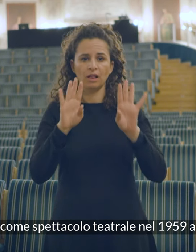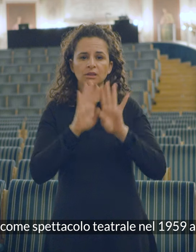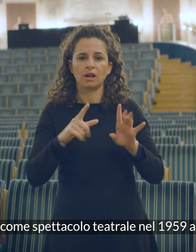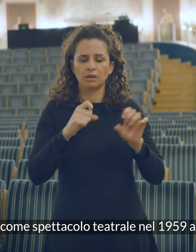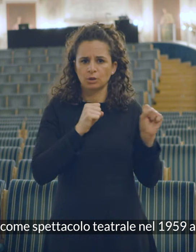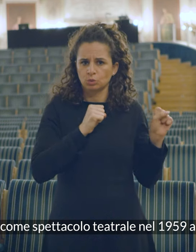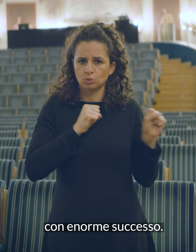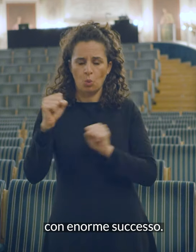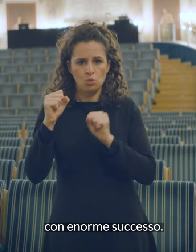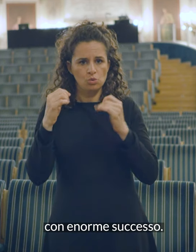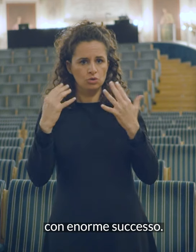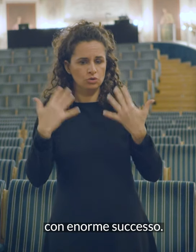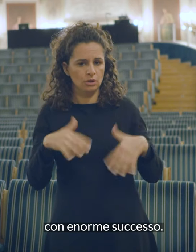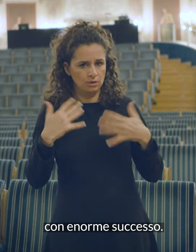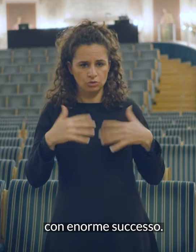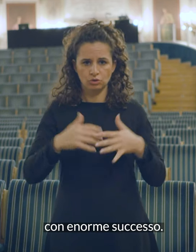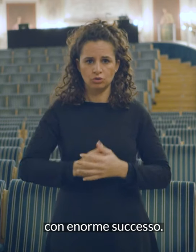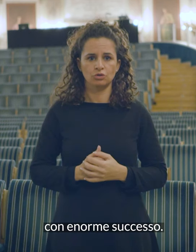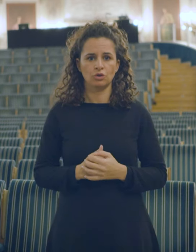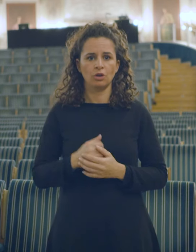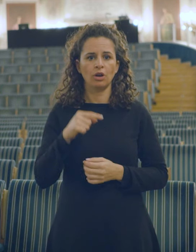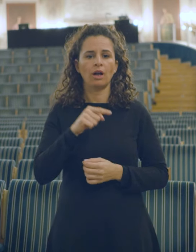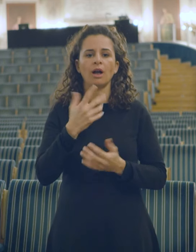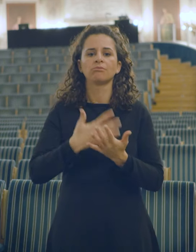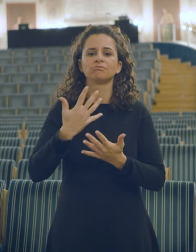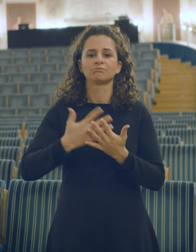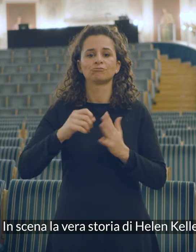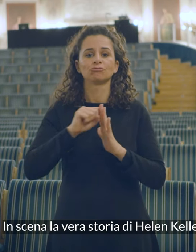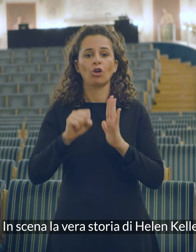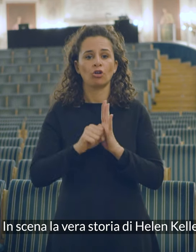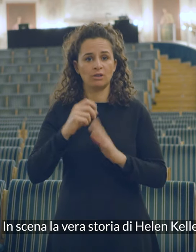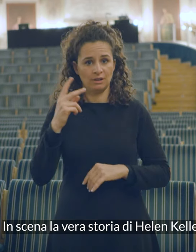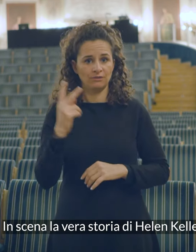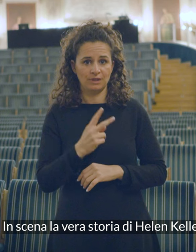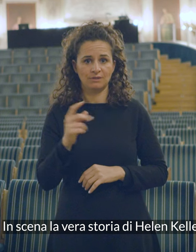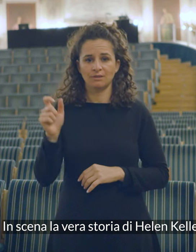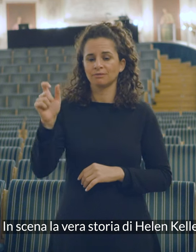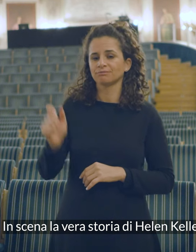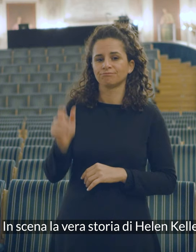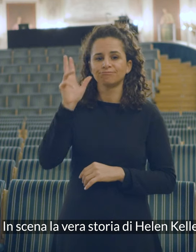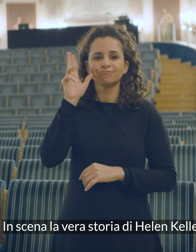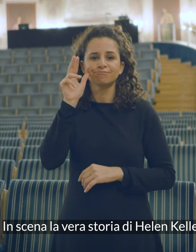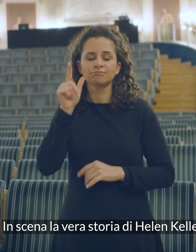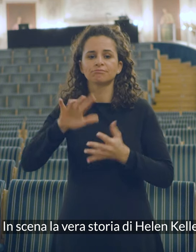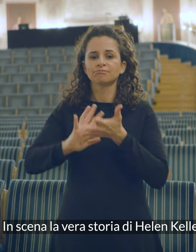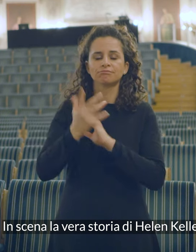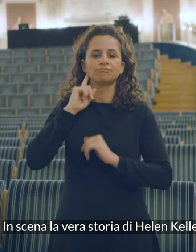Broadway con enorme successo. In scena la vera storia di Ellen Keller,